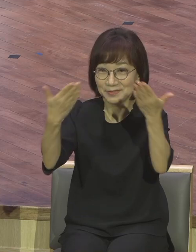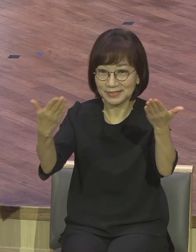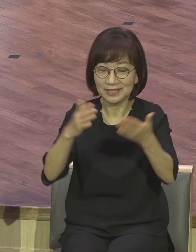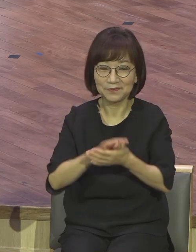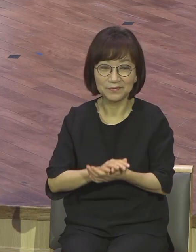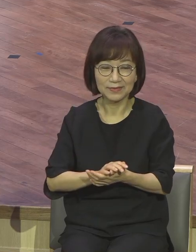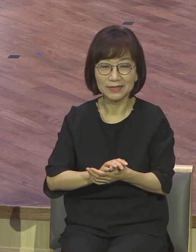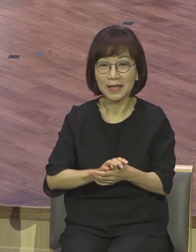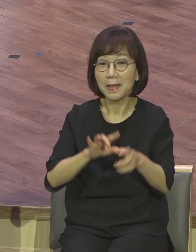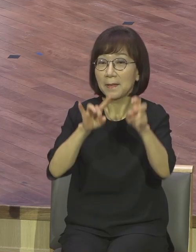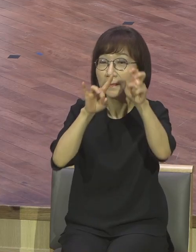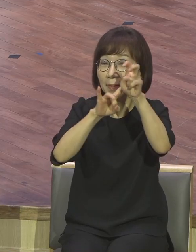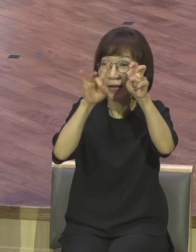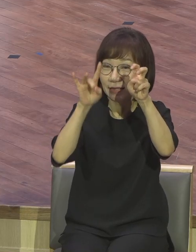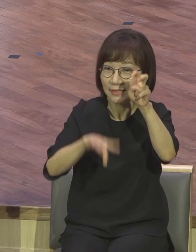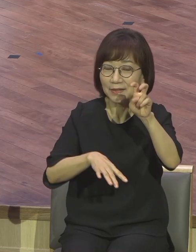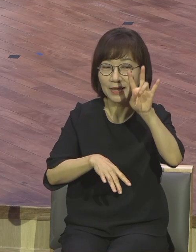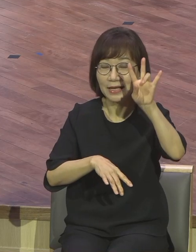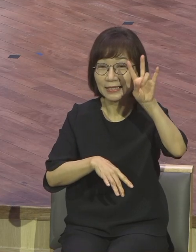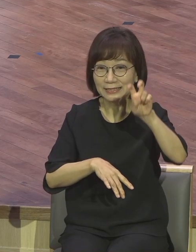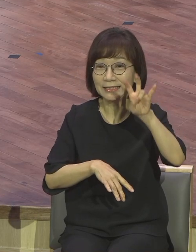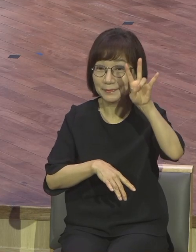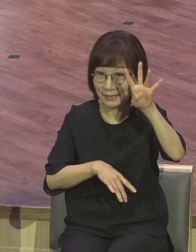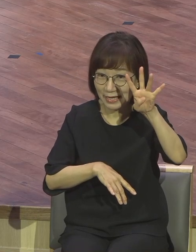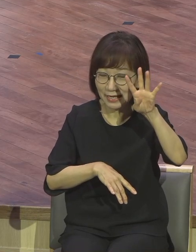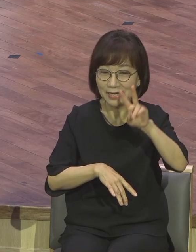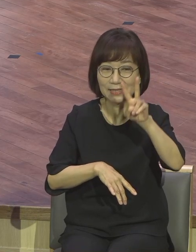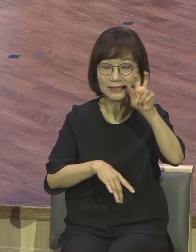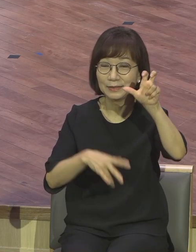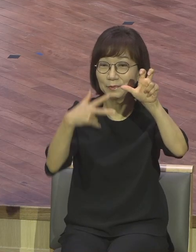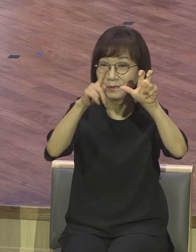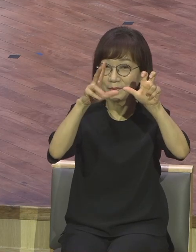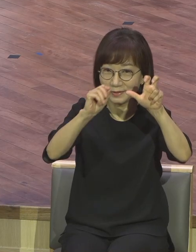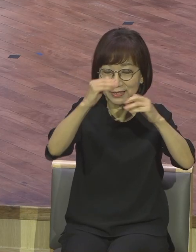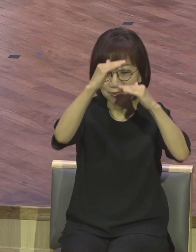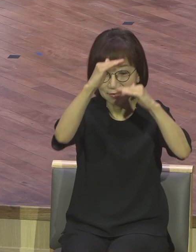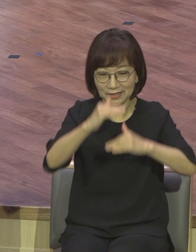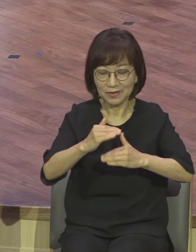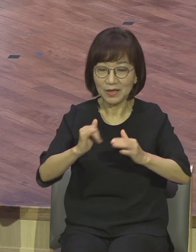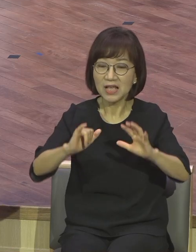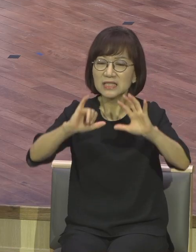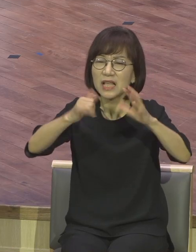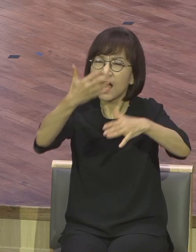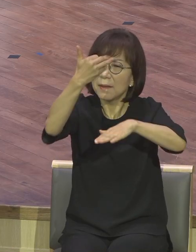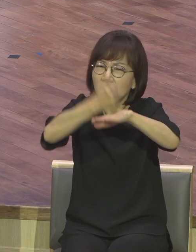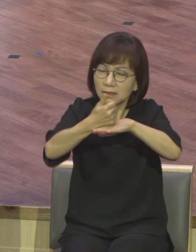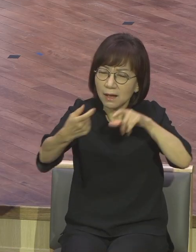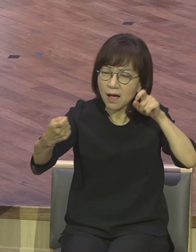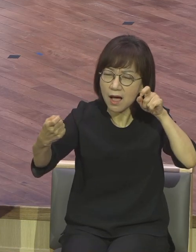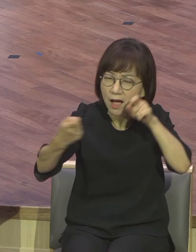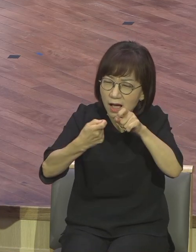25장의 말씀을 종말에 대해서 그렇게 말씀하고 있습니다. 예수님께서